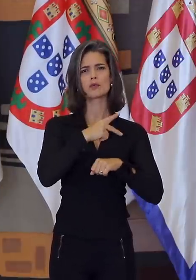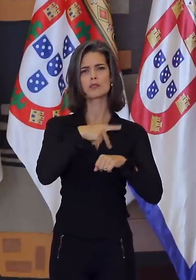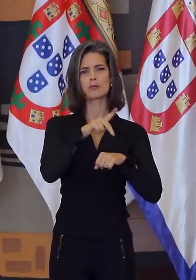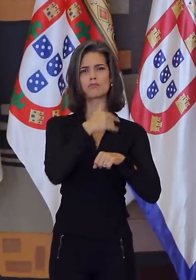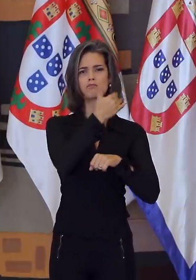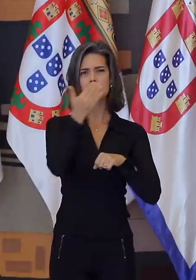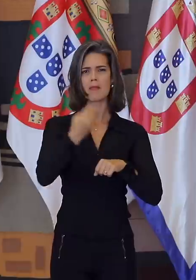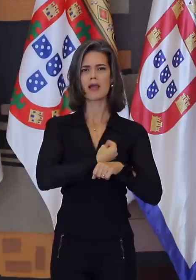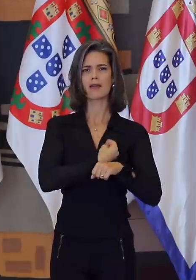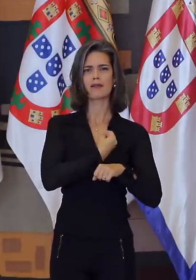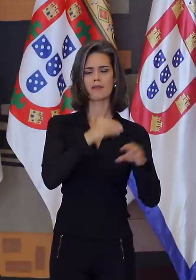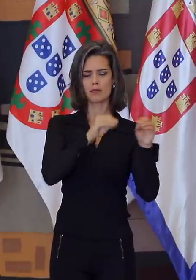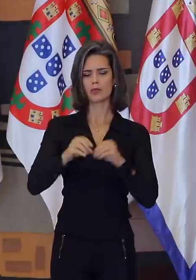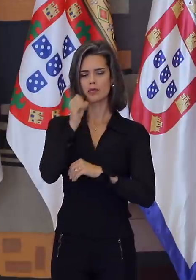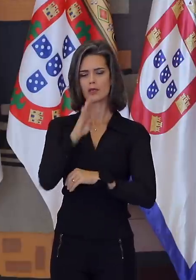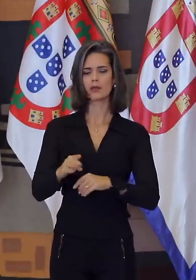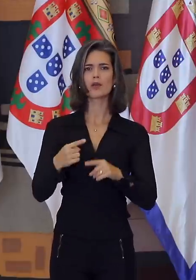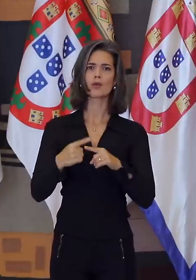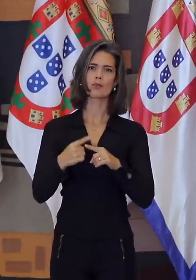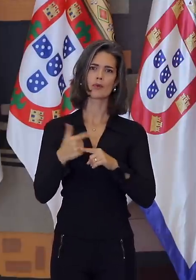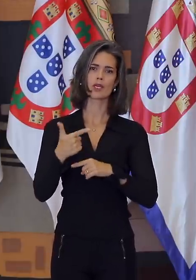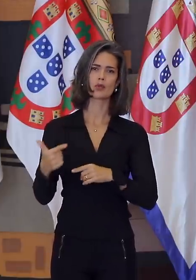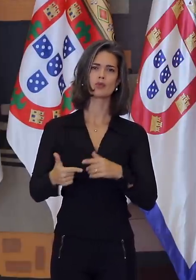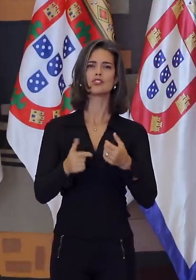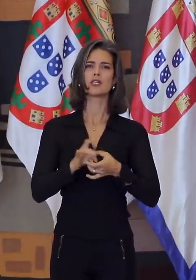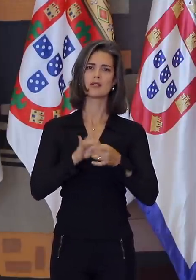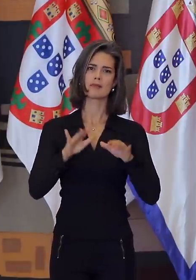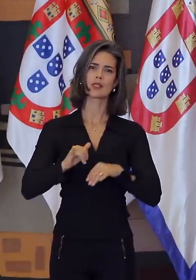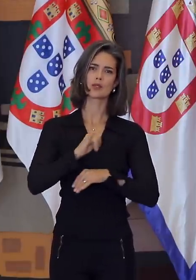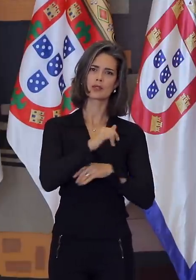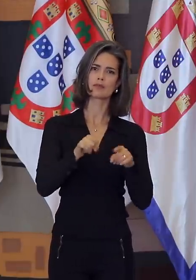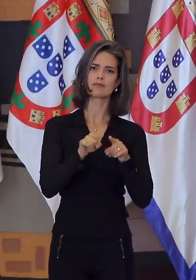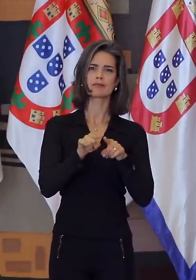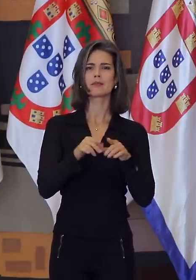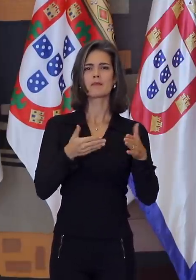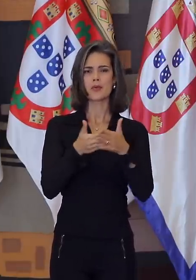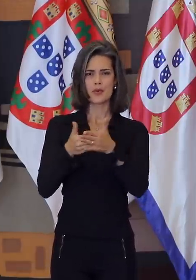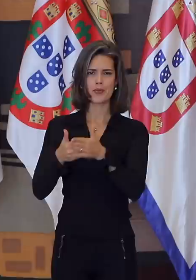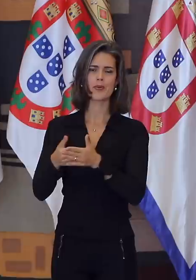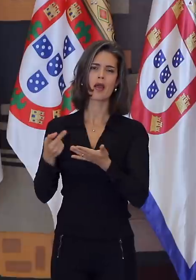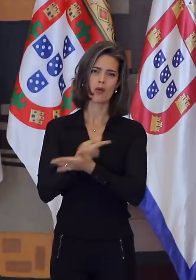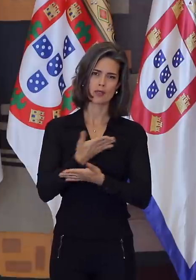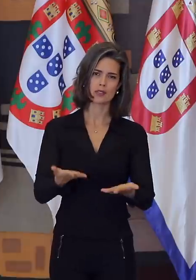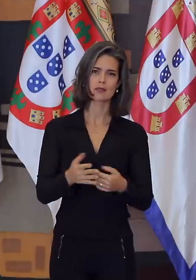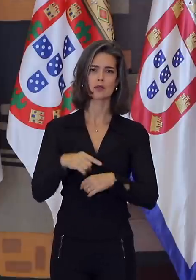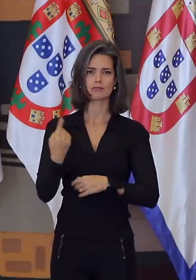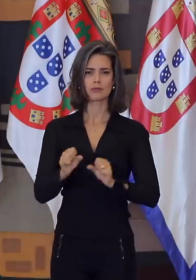Brasil em decorrência das limitações à circulação de pessoas e do cancelamento de voos no início da pandemia.